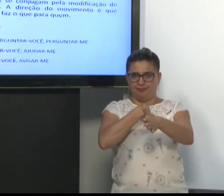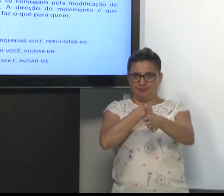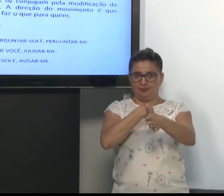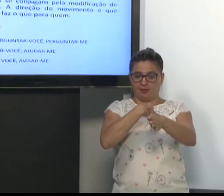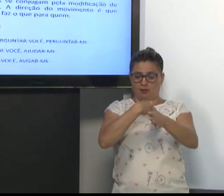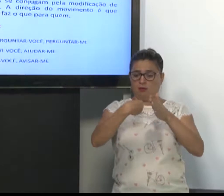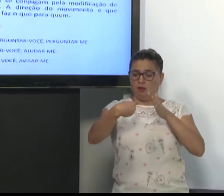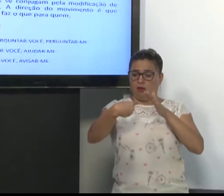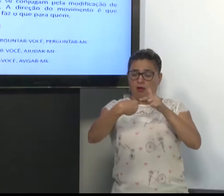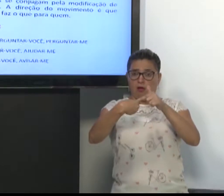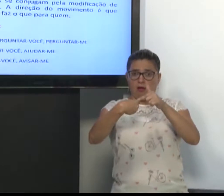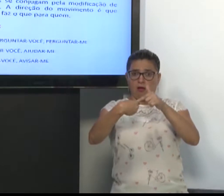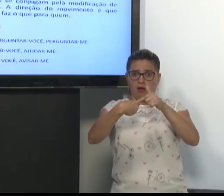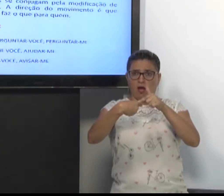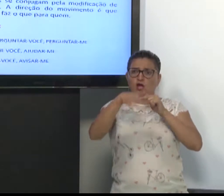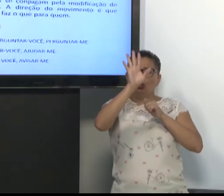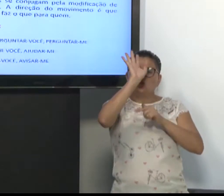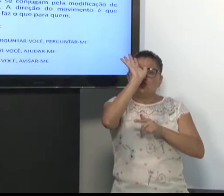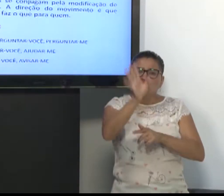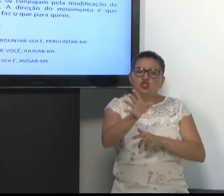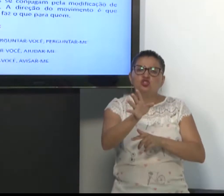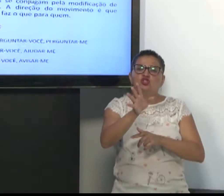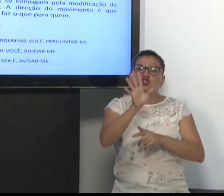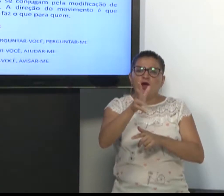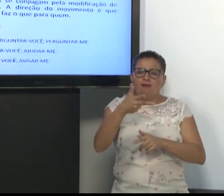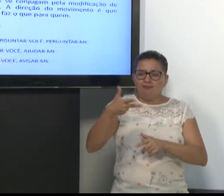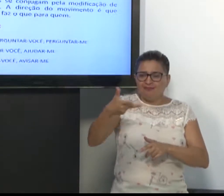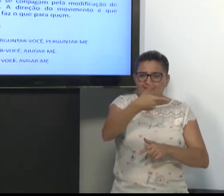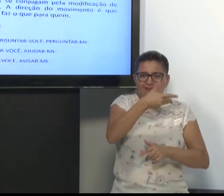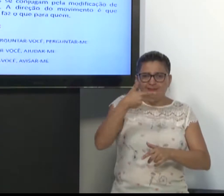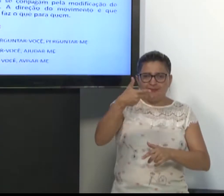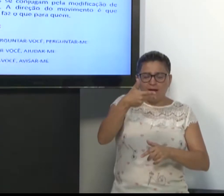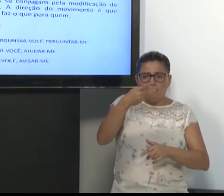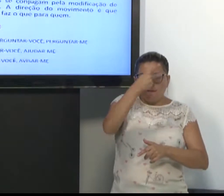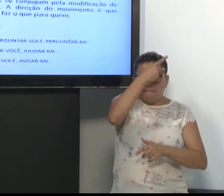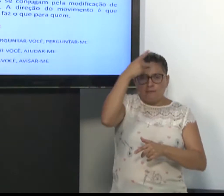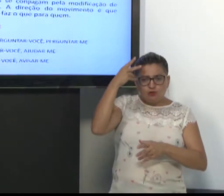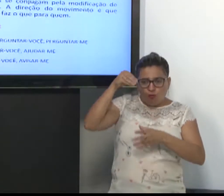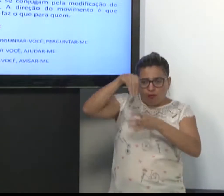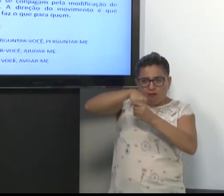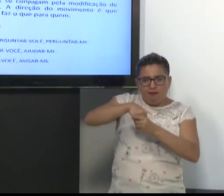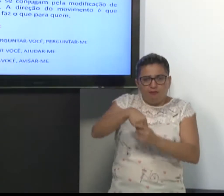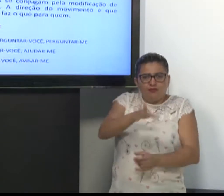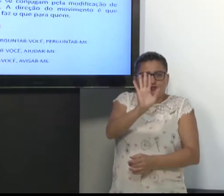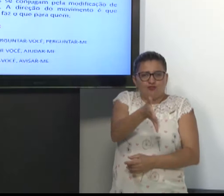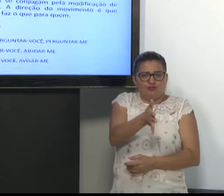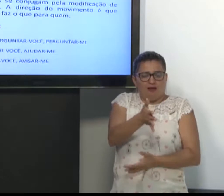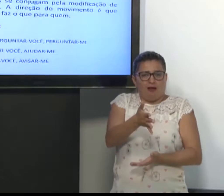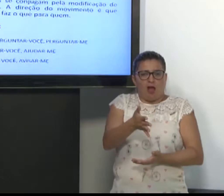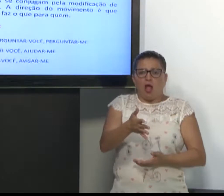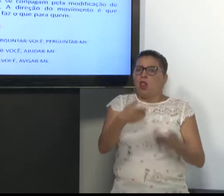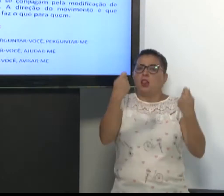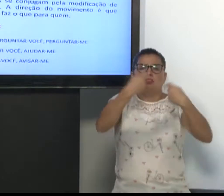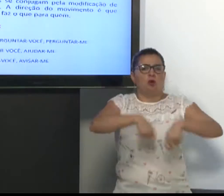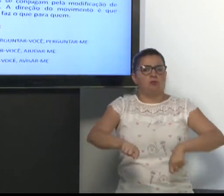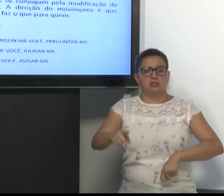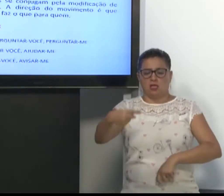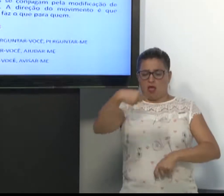eu pergunto a ele, você me pergunta. Então, o pronome pessoal já está incorporado ao